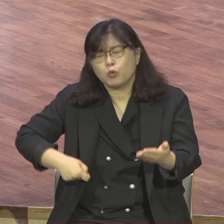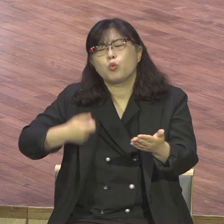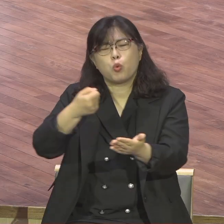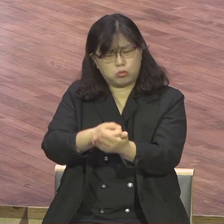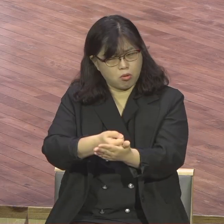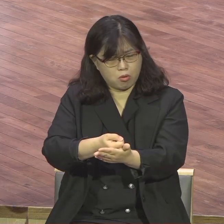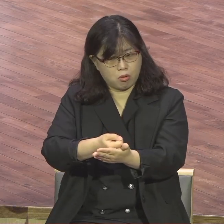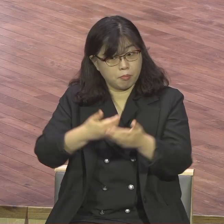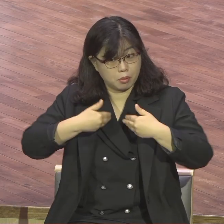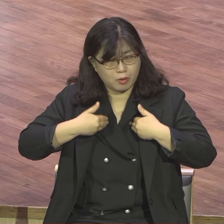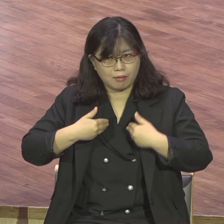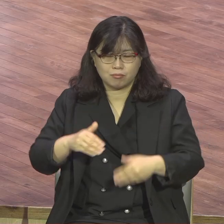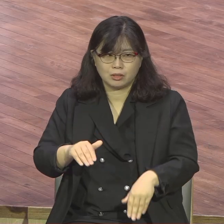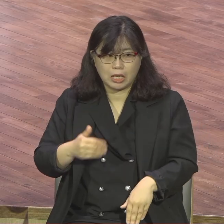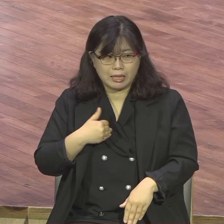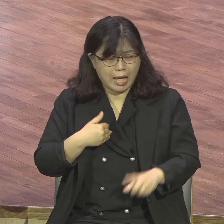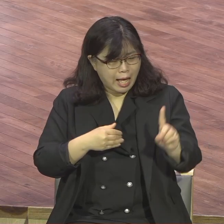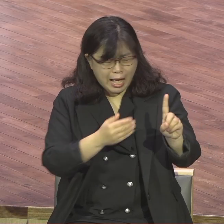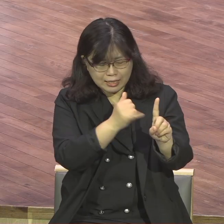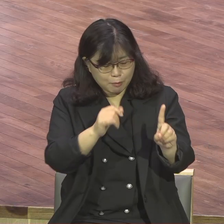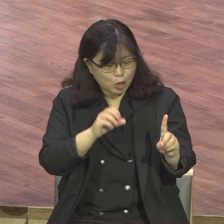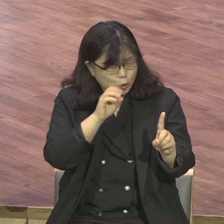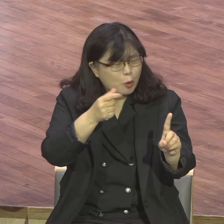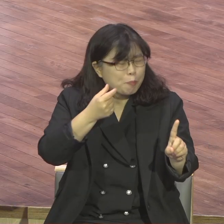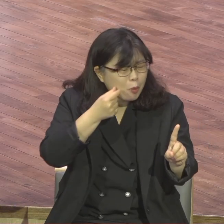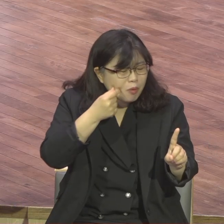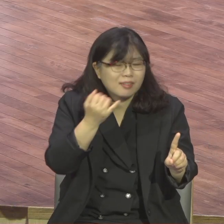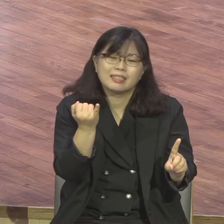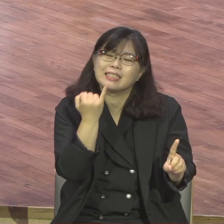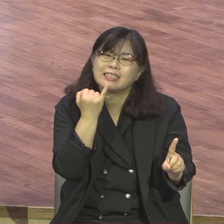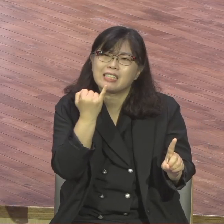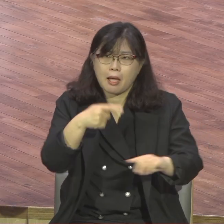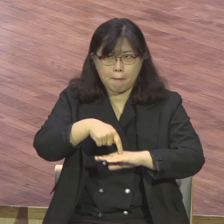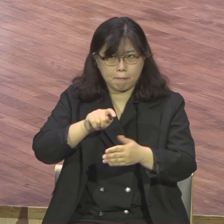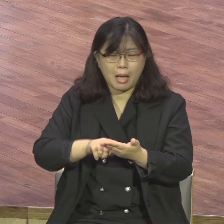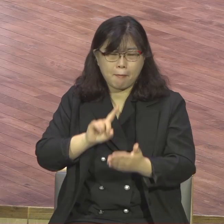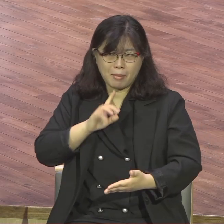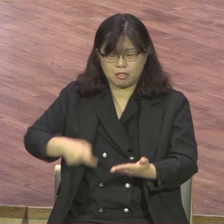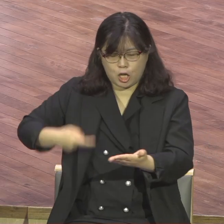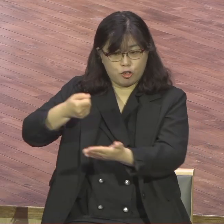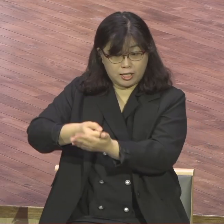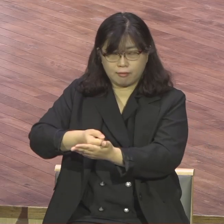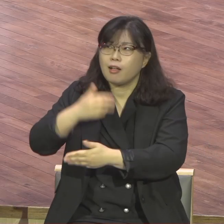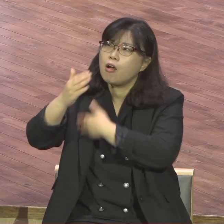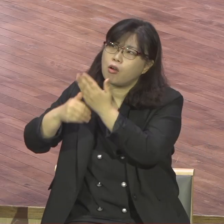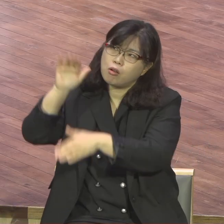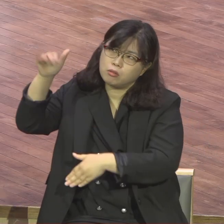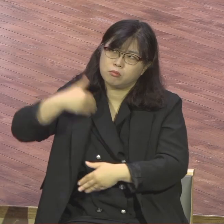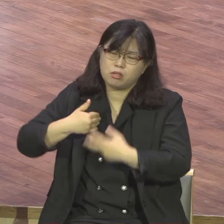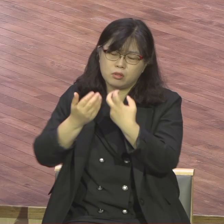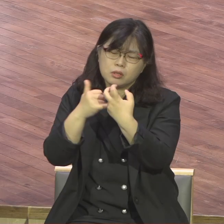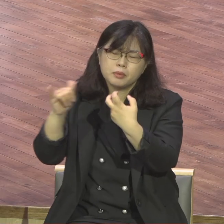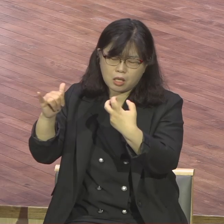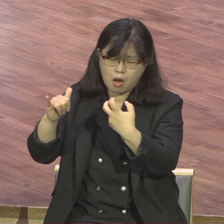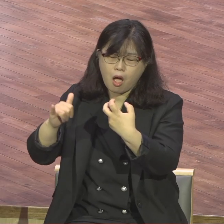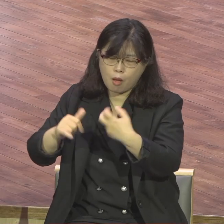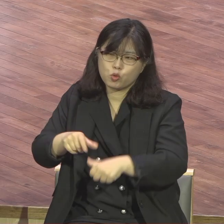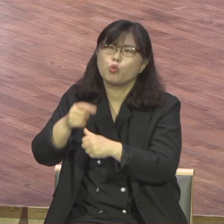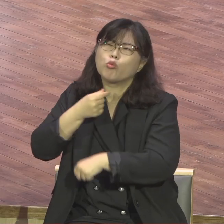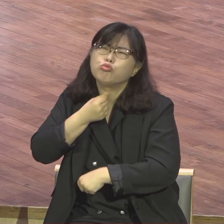주시옵소서 70나라 살려야 주옵소서 하나님의 그 기도 들으시고 눈이 번쩍 뜨고 너 지금 뭐라고 기도했냐